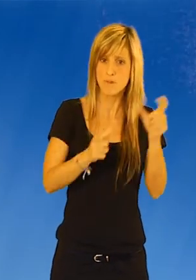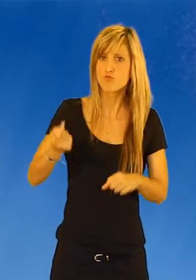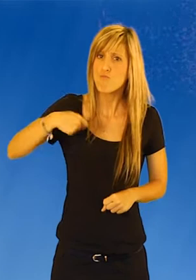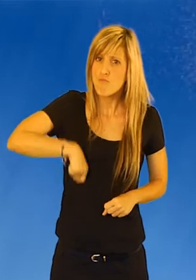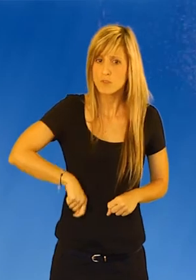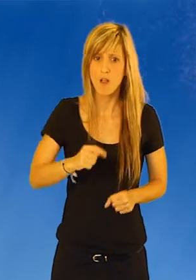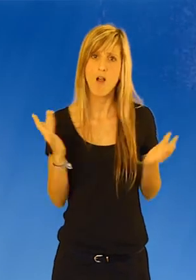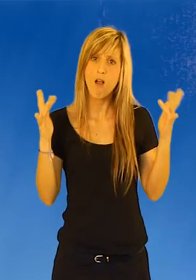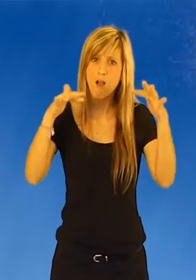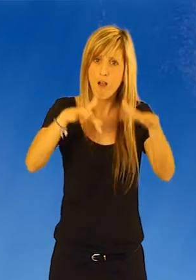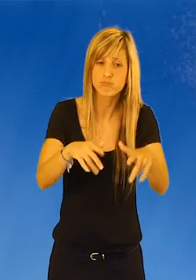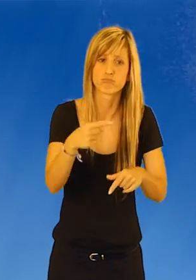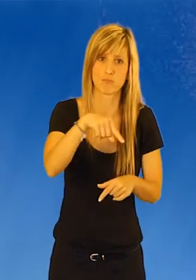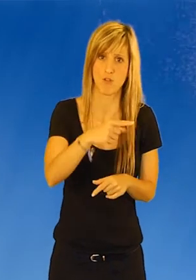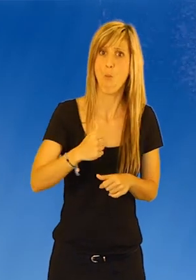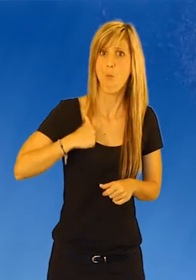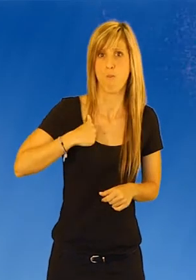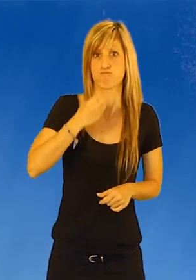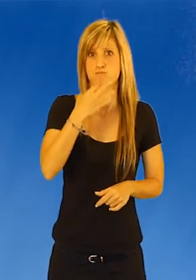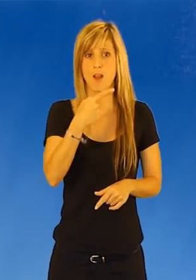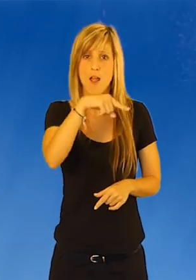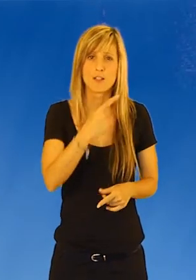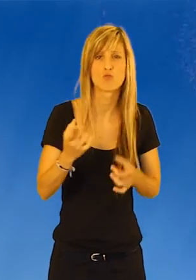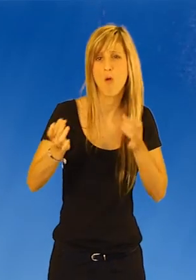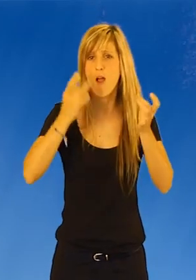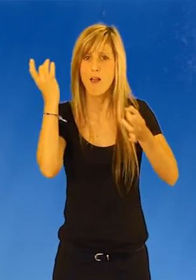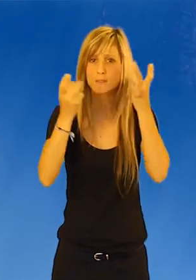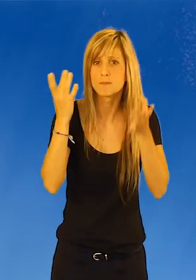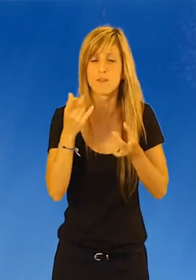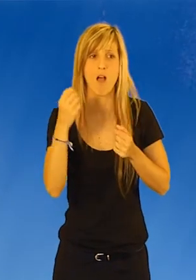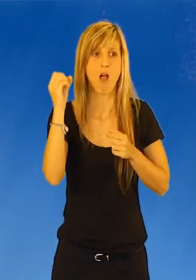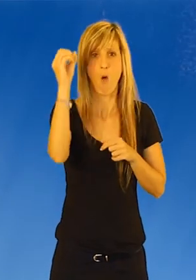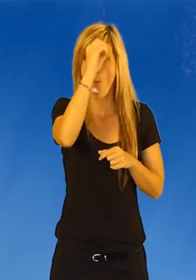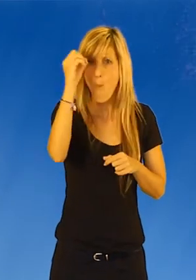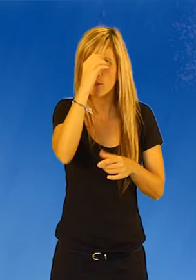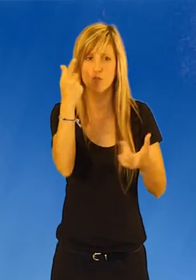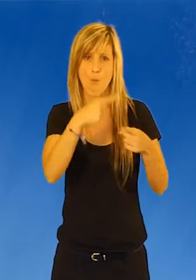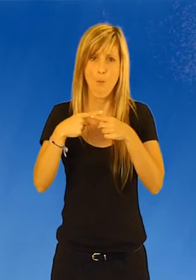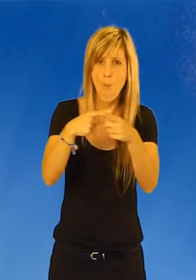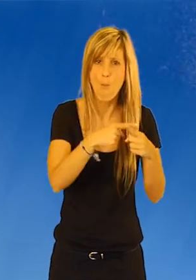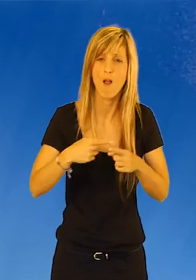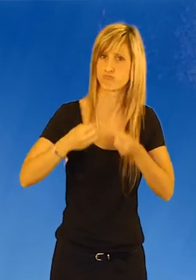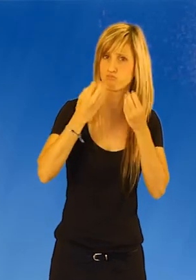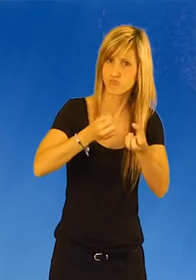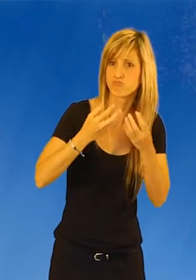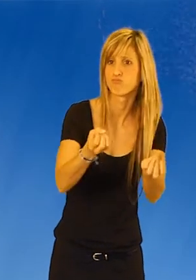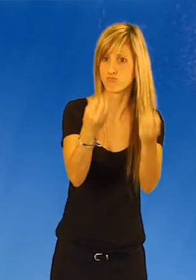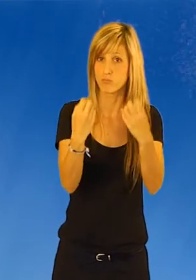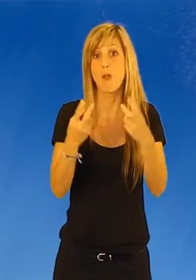profesionales y, en definitiva, una excelente herramienta para la creatividad y puesta en común de propuestas para el desarrollo y gestión de la movilidad